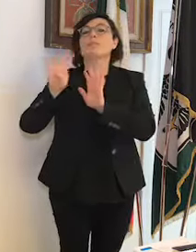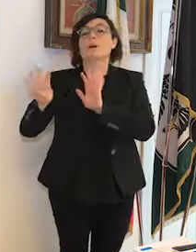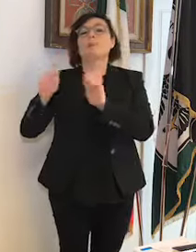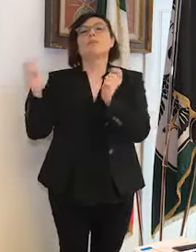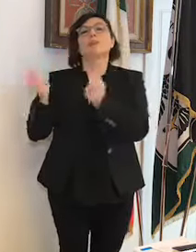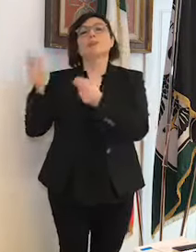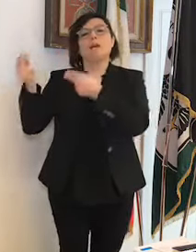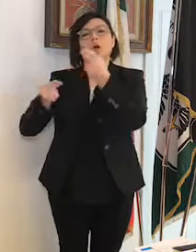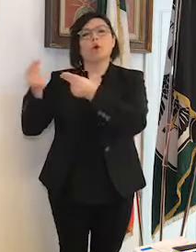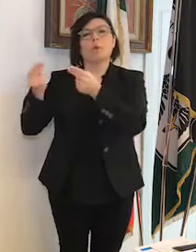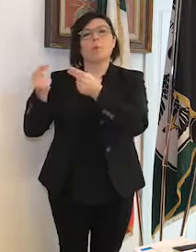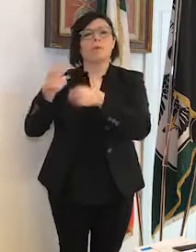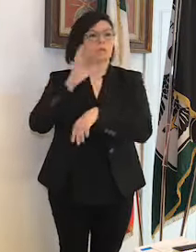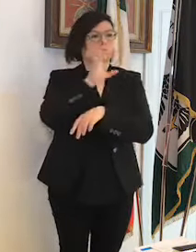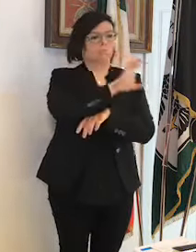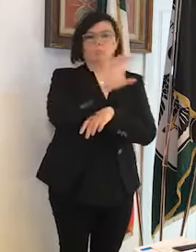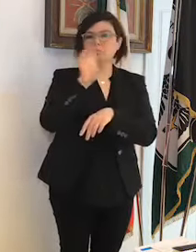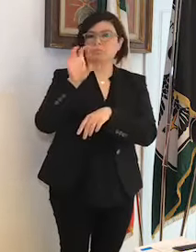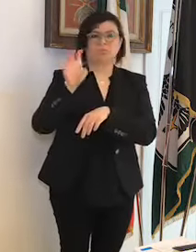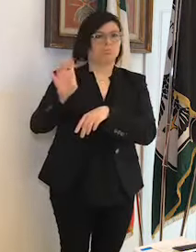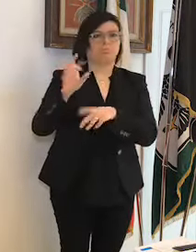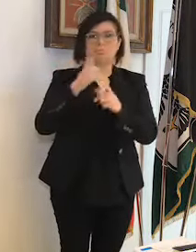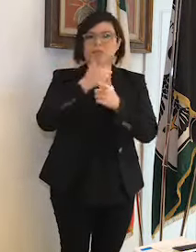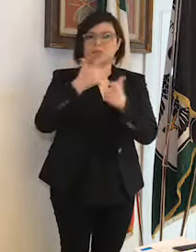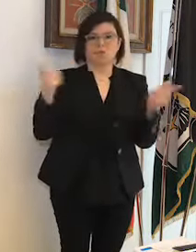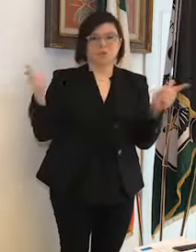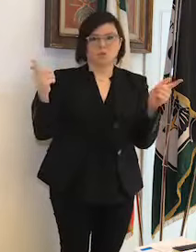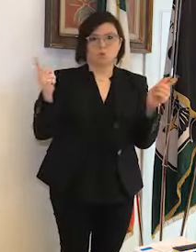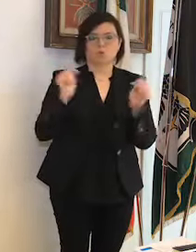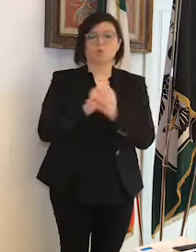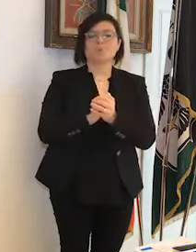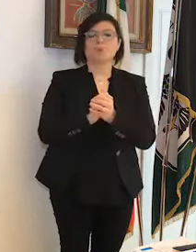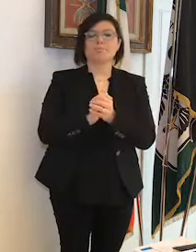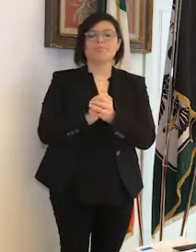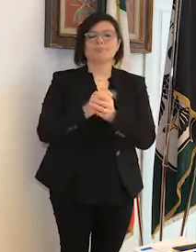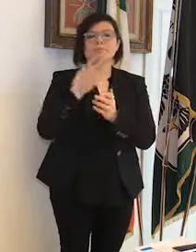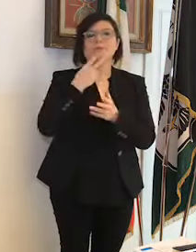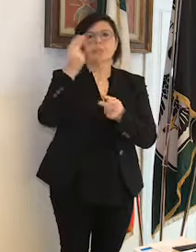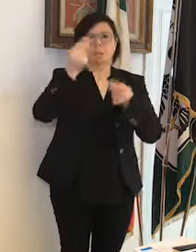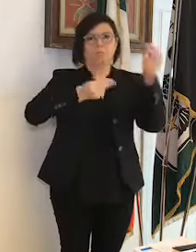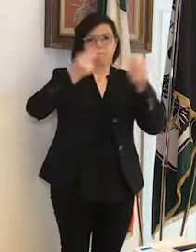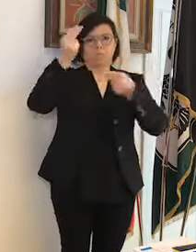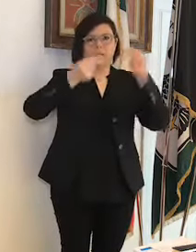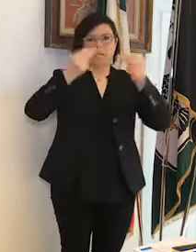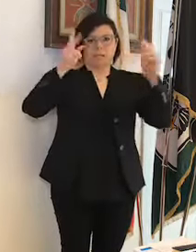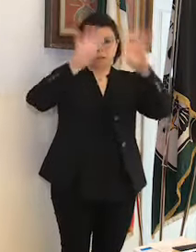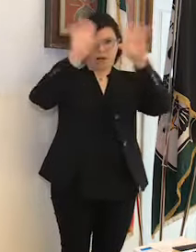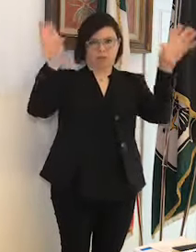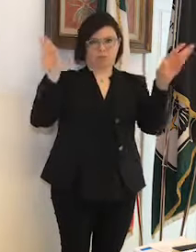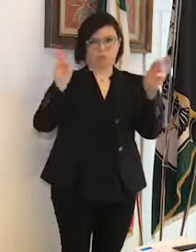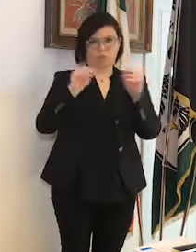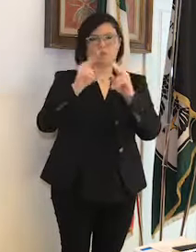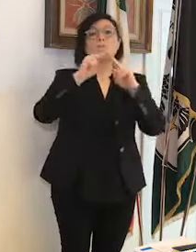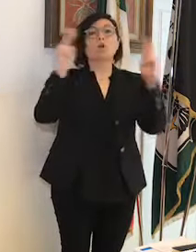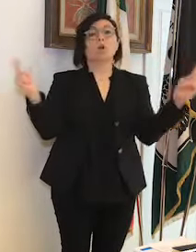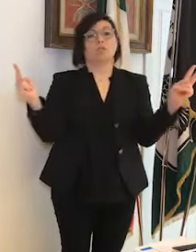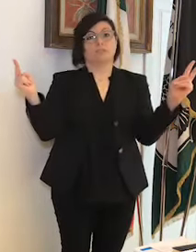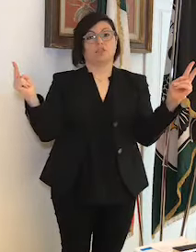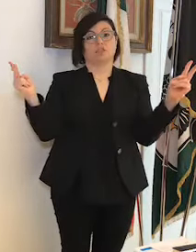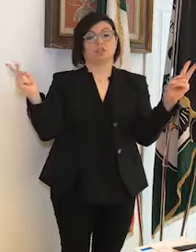e non è stata fatta nessuna denuncia. Do un po' di dati riassuntivi sulla provincia dell'Aquila